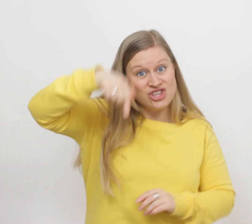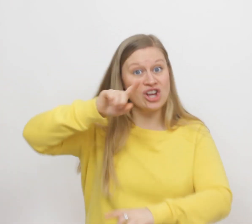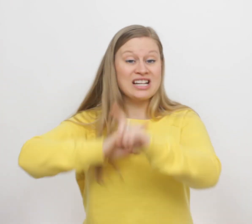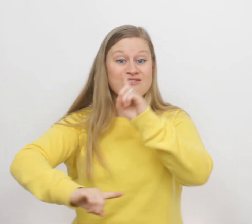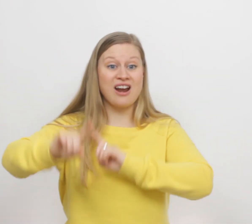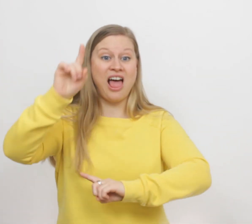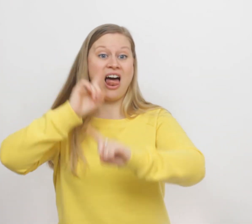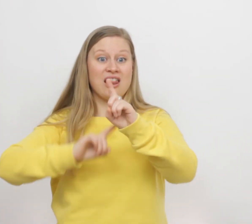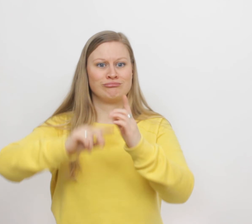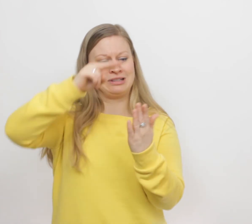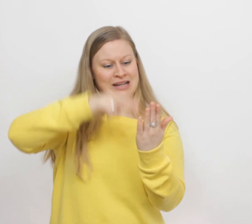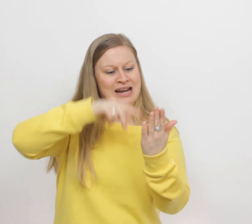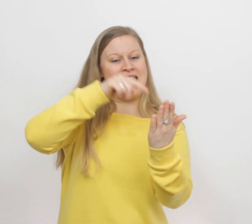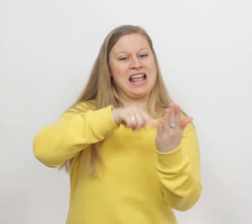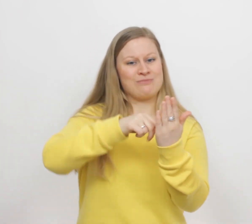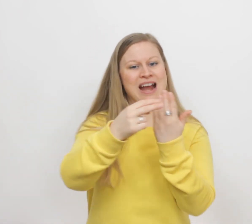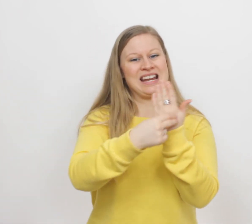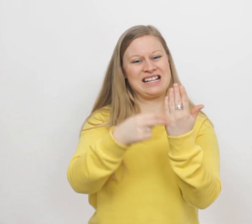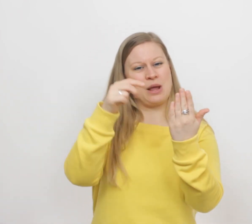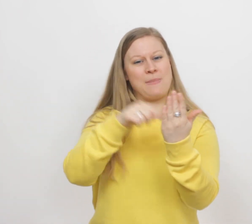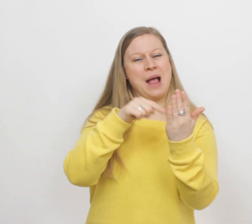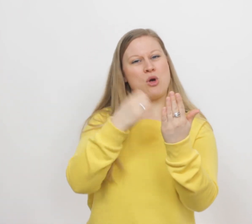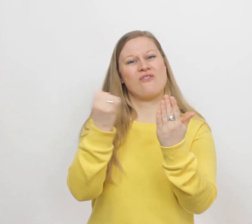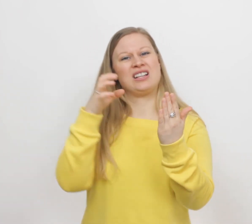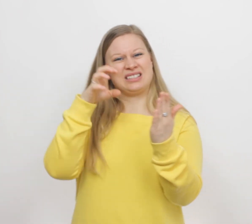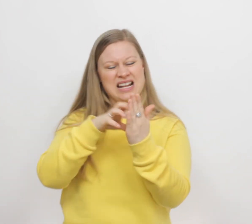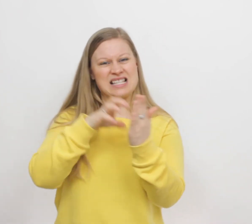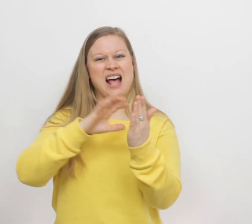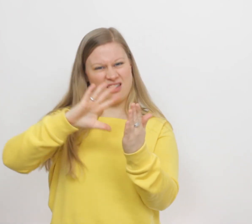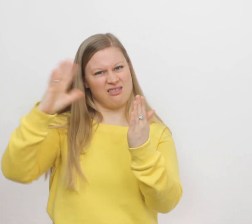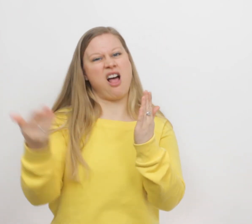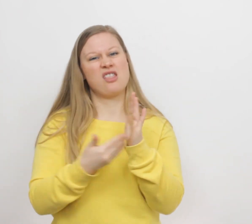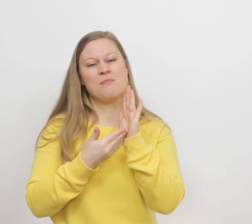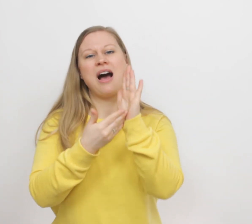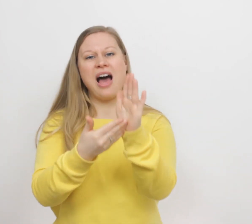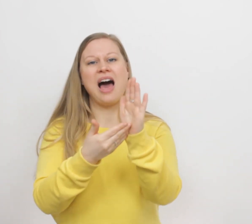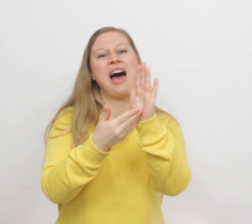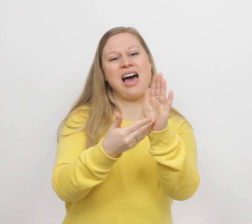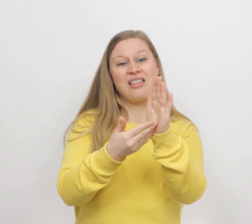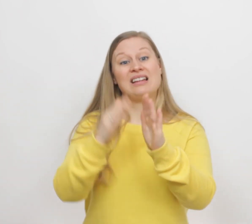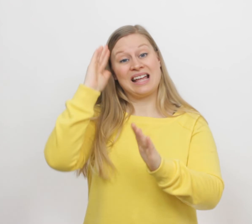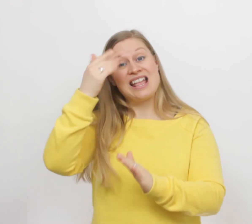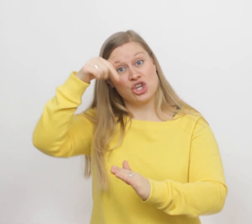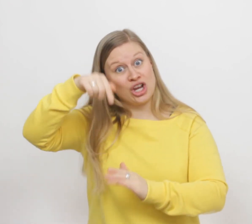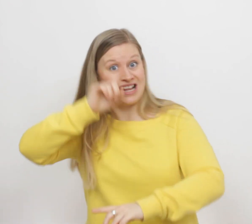je dit verhaal? Lees maar in de Bijbel, want daar staat het allemaal. Ken je dit